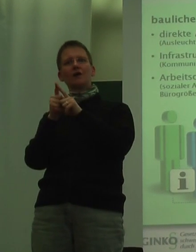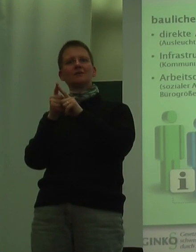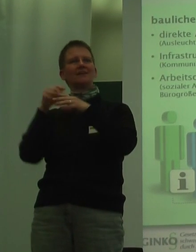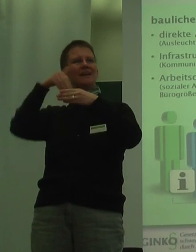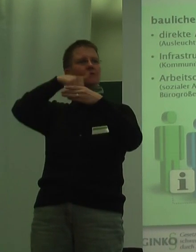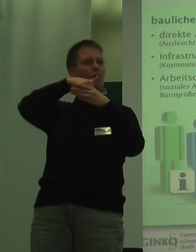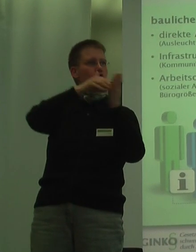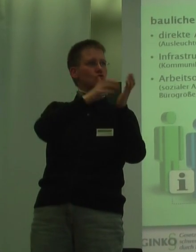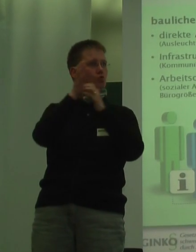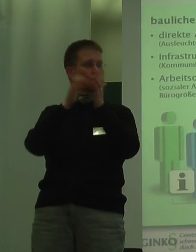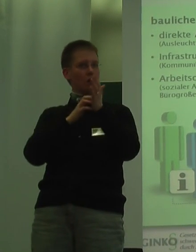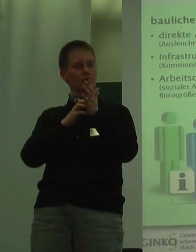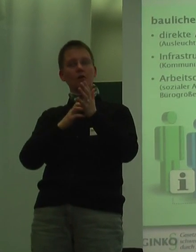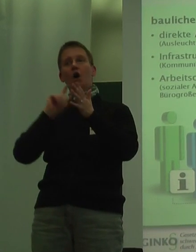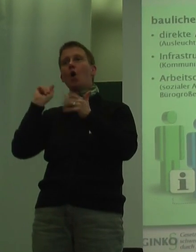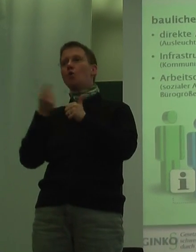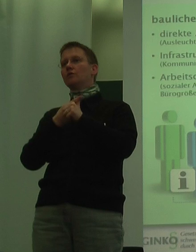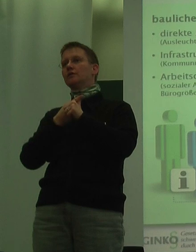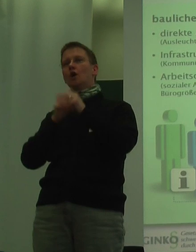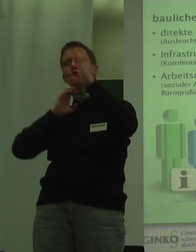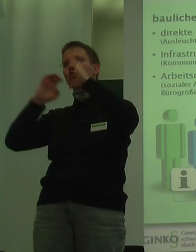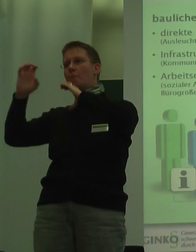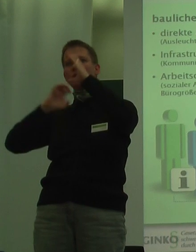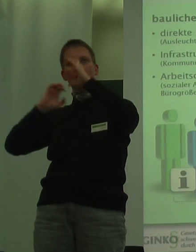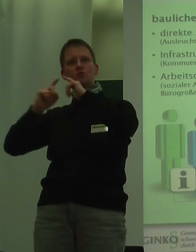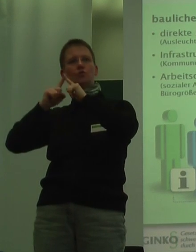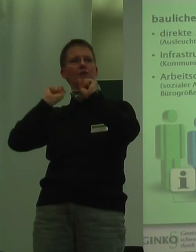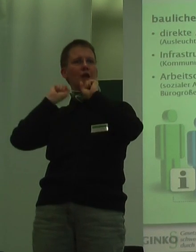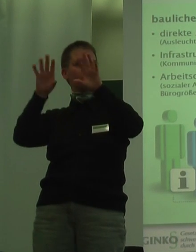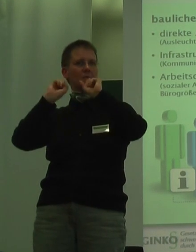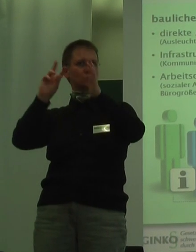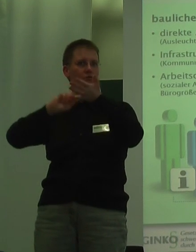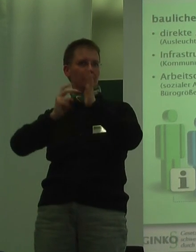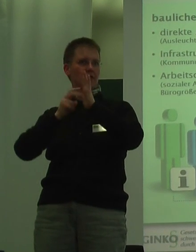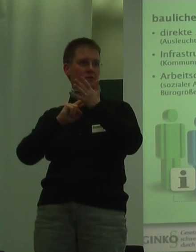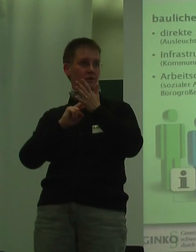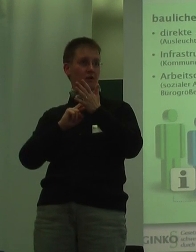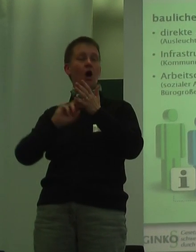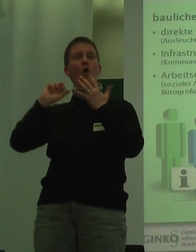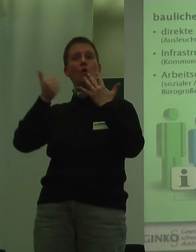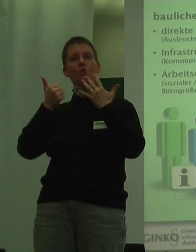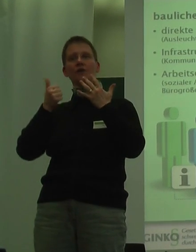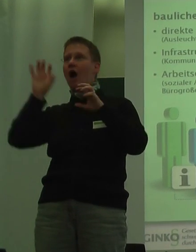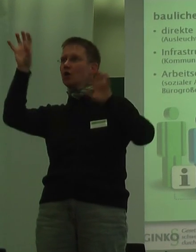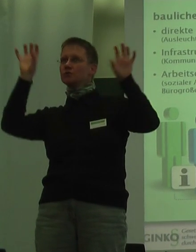mit der benötigten Kommunikations und Informationstechnik sowie die Ausgestaltung des konkreten